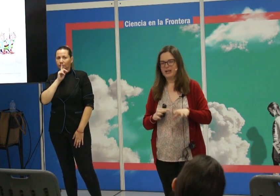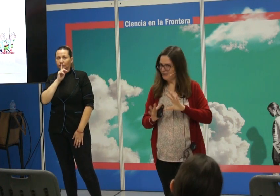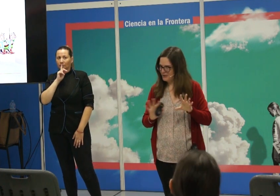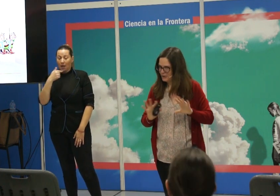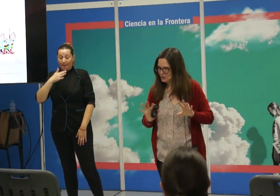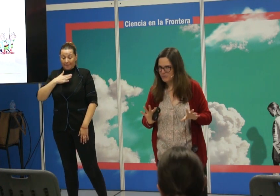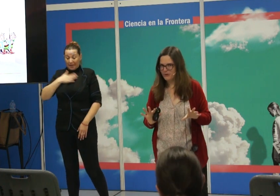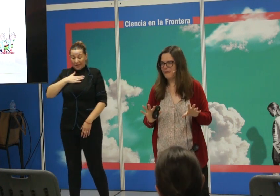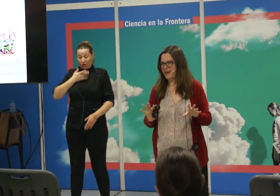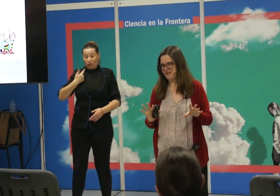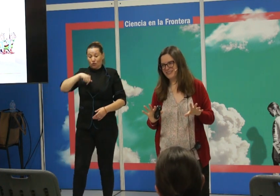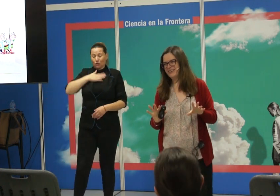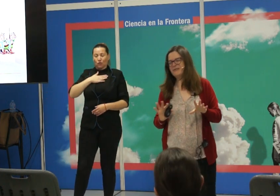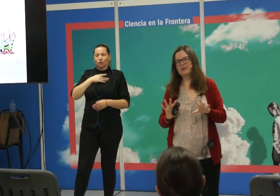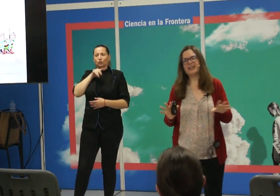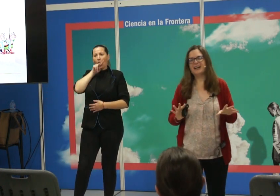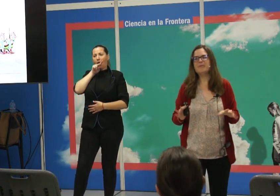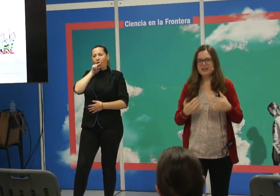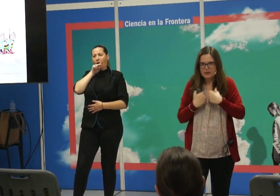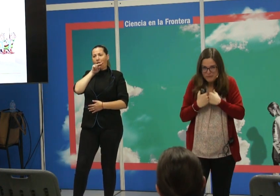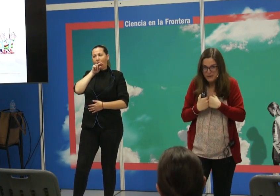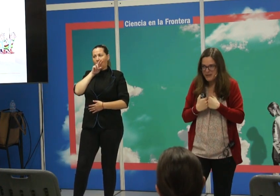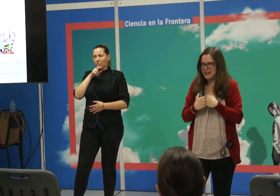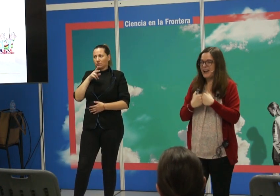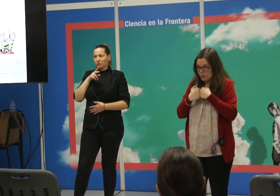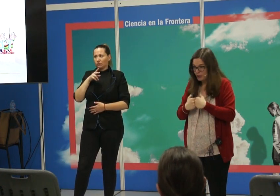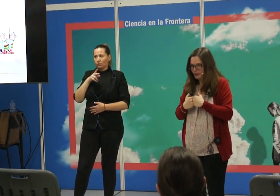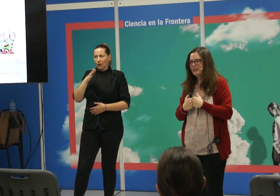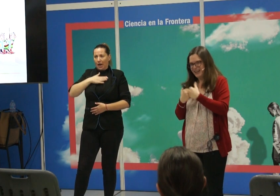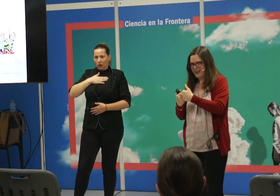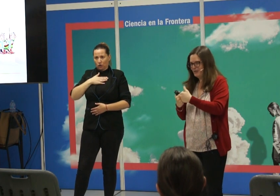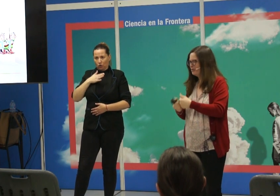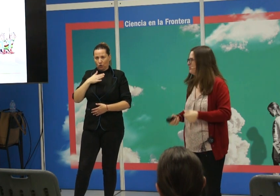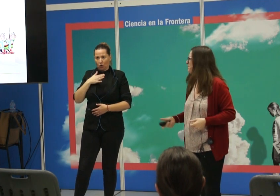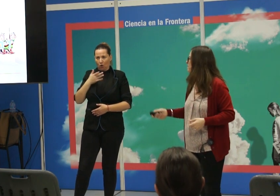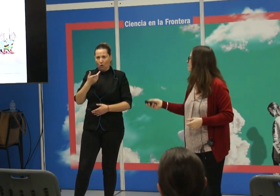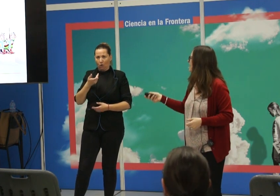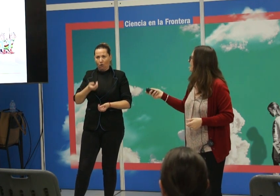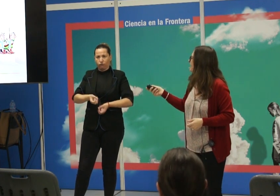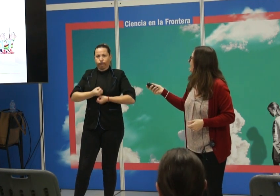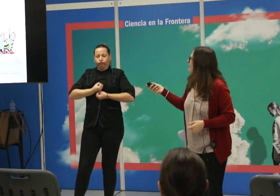nosotros, las definiciones son muy poco fiables. Porque generalmente nos definen más a nosotros que a ellos.